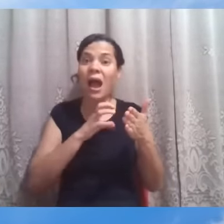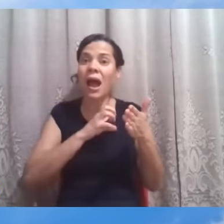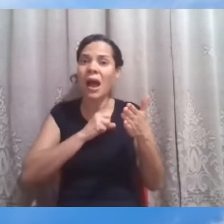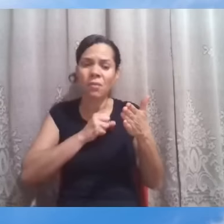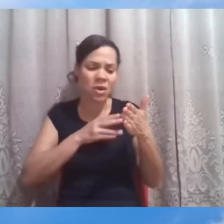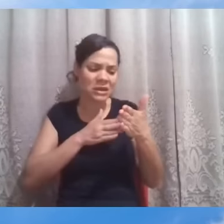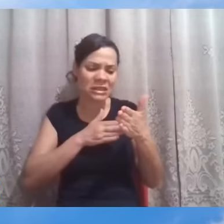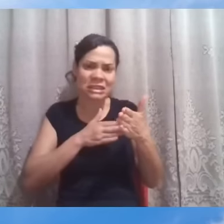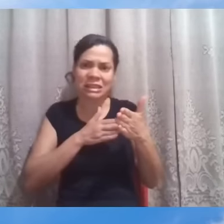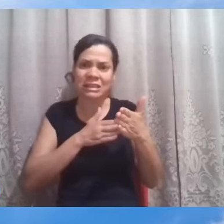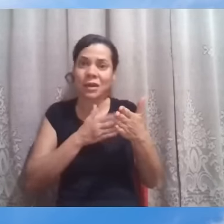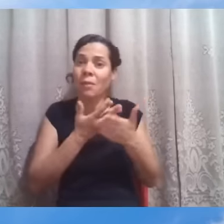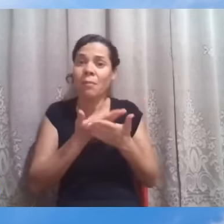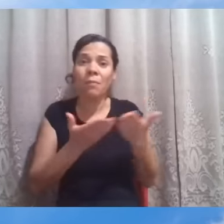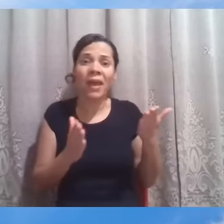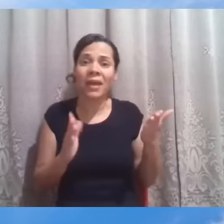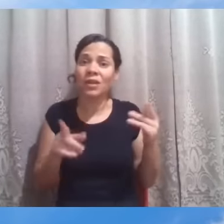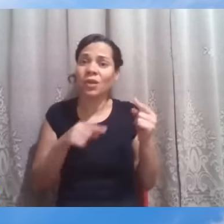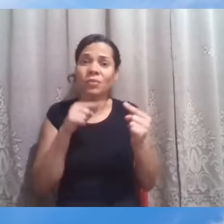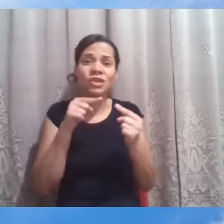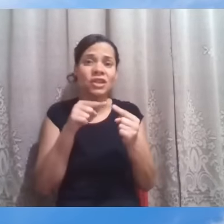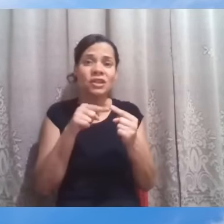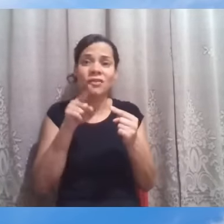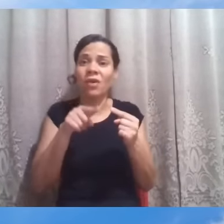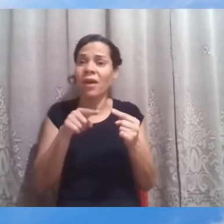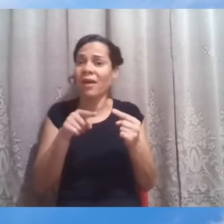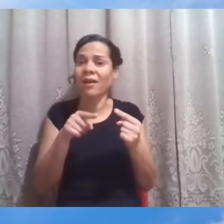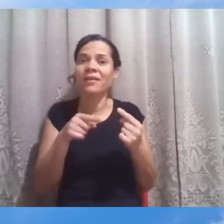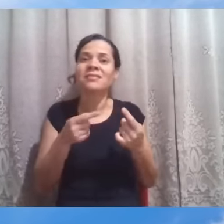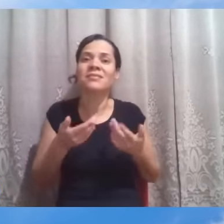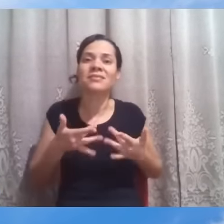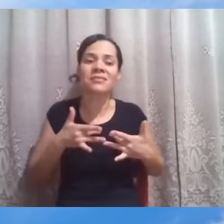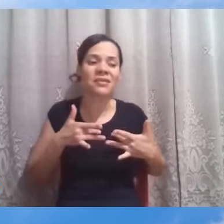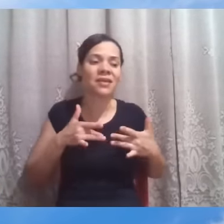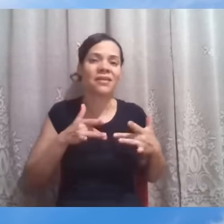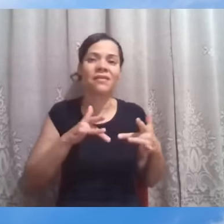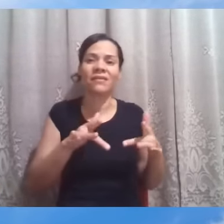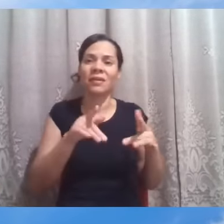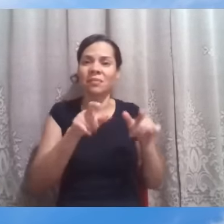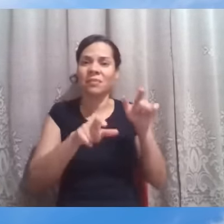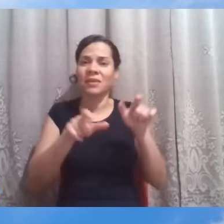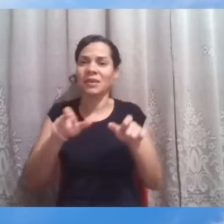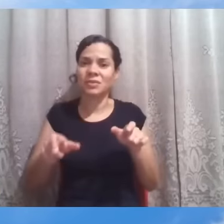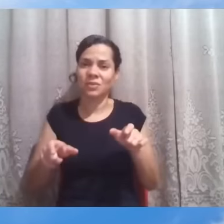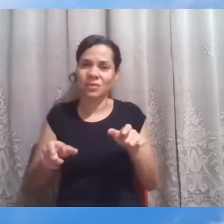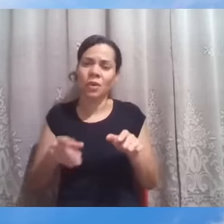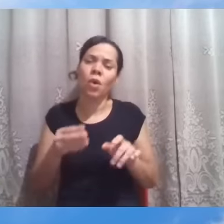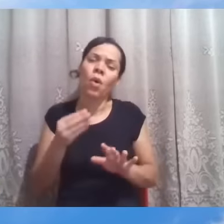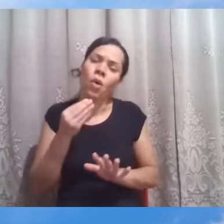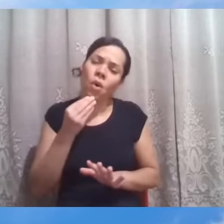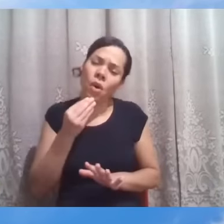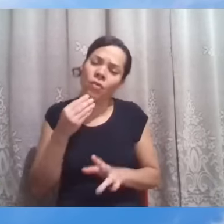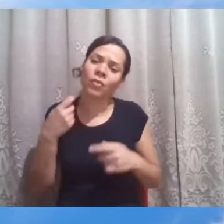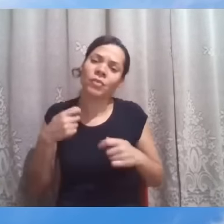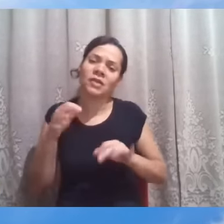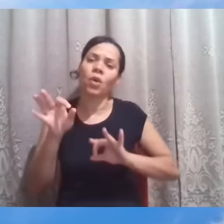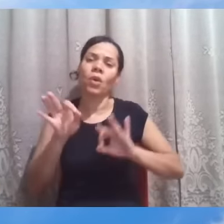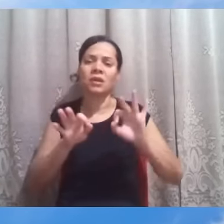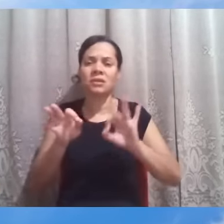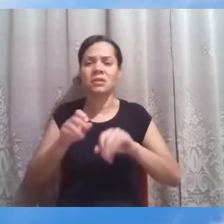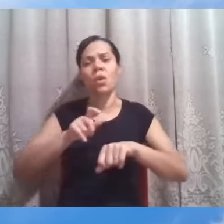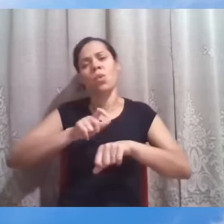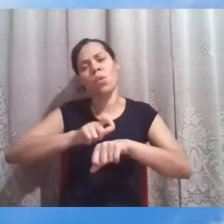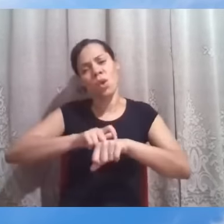estará perdendo a sua finalidade, que é servir a criatura humana. Isso não significa que não devemos ter organização, que não devemos ter horário,